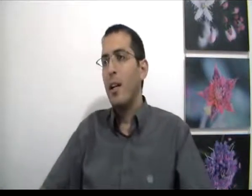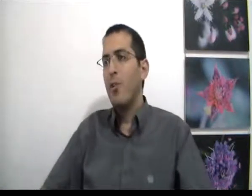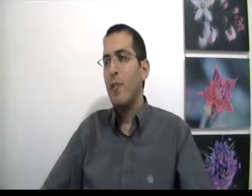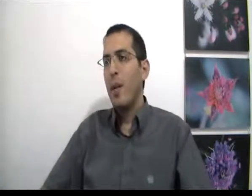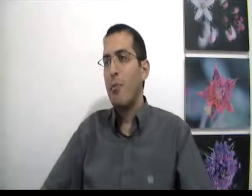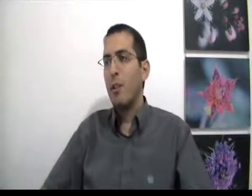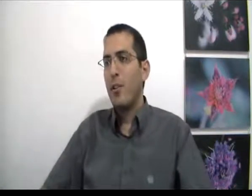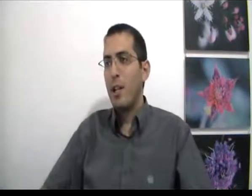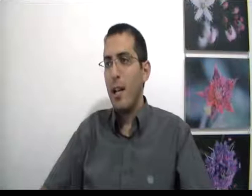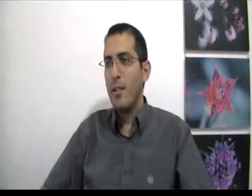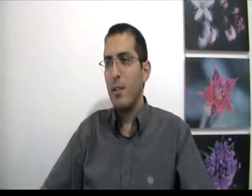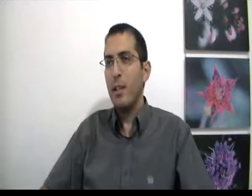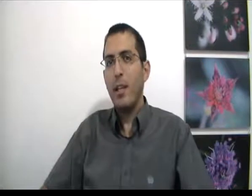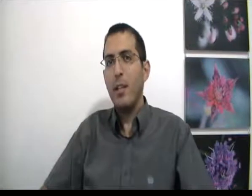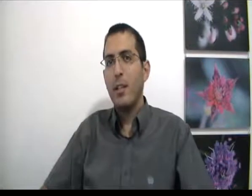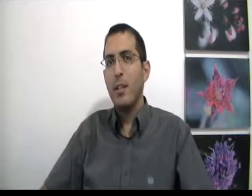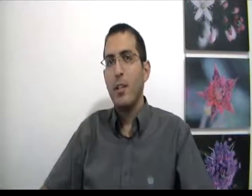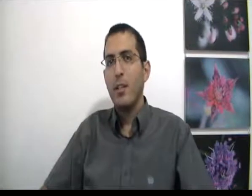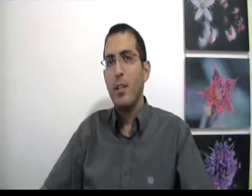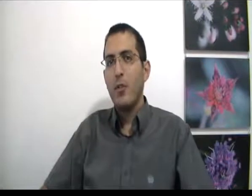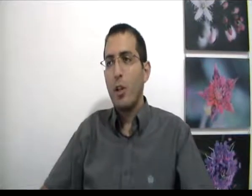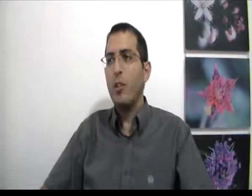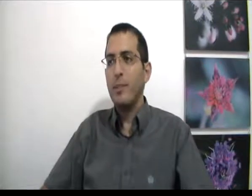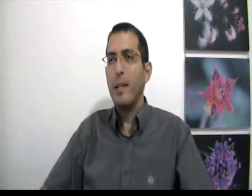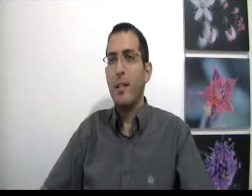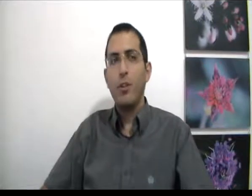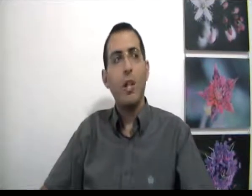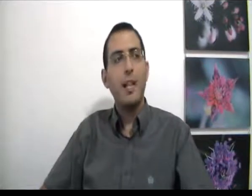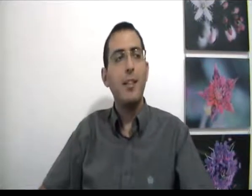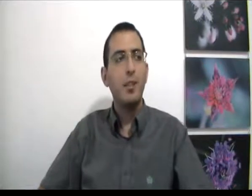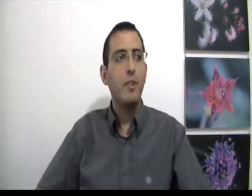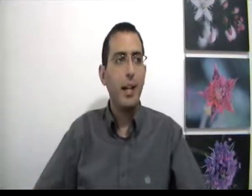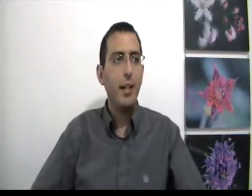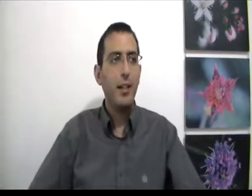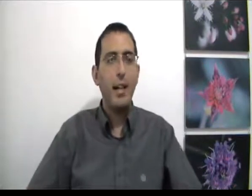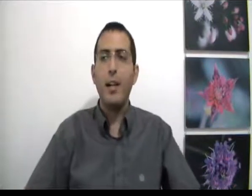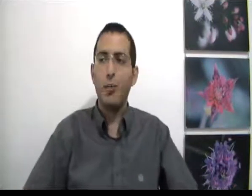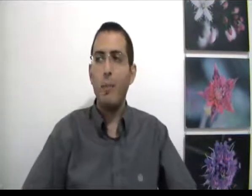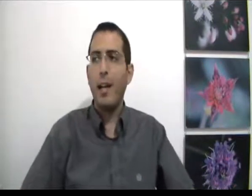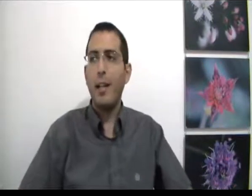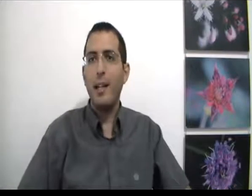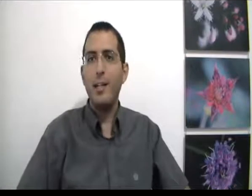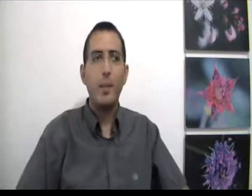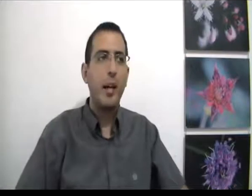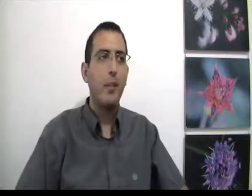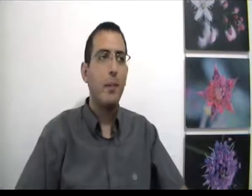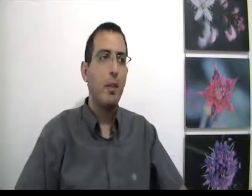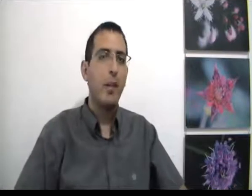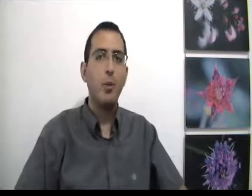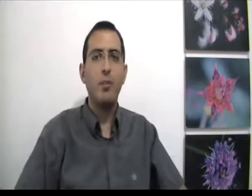והתשובה הפשוטה לשאלה הזאת היא שכל זמן שלא הגעת לסוף הדרך, אין לך שום דרך לדעת אם הדרך שבה את הולך, היא טובה